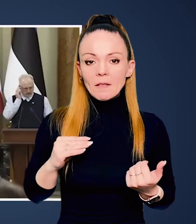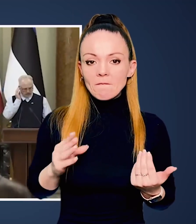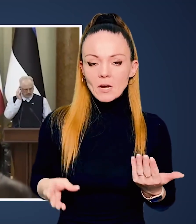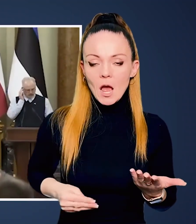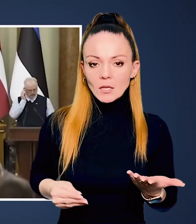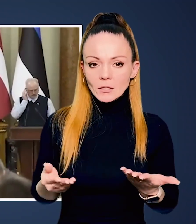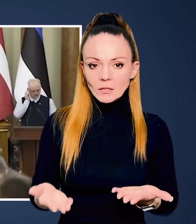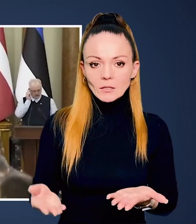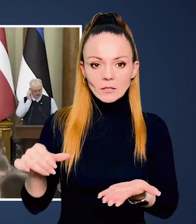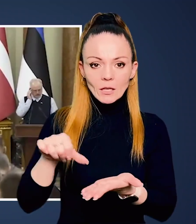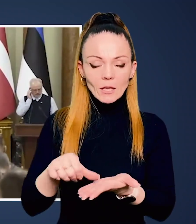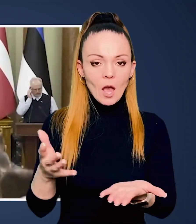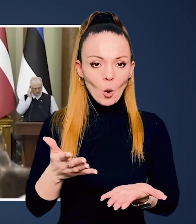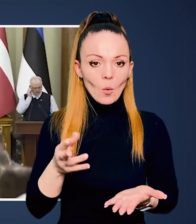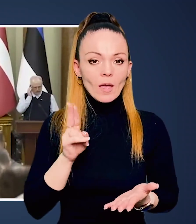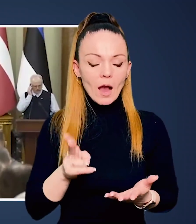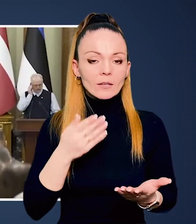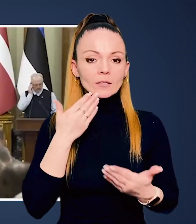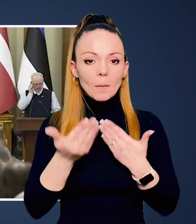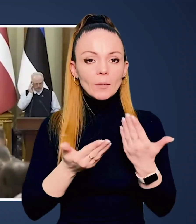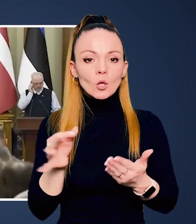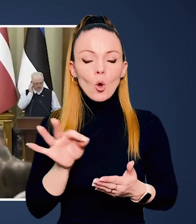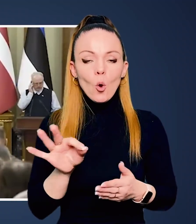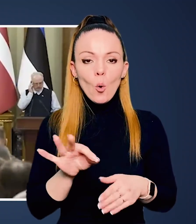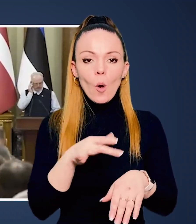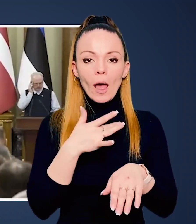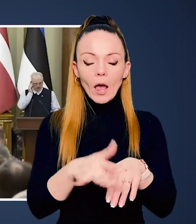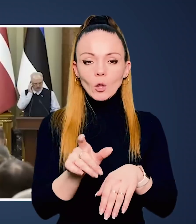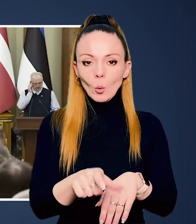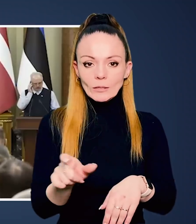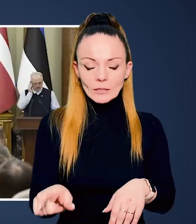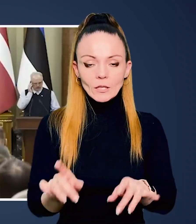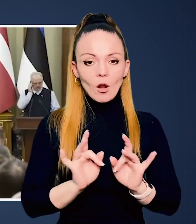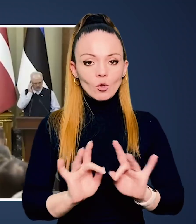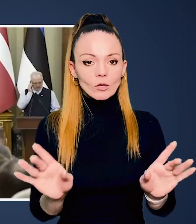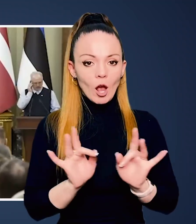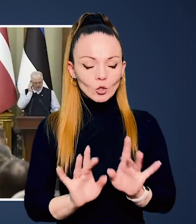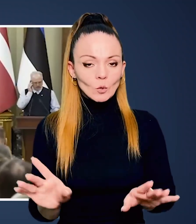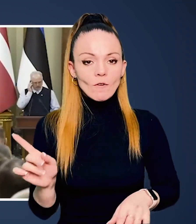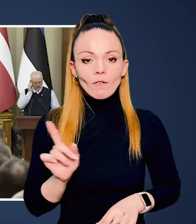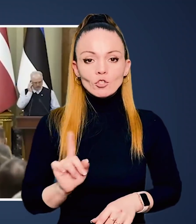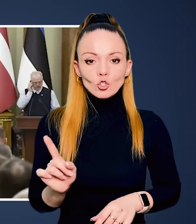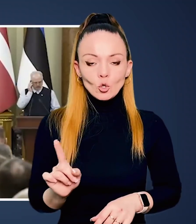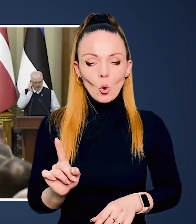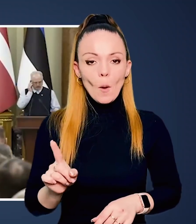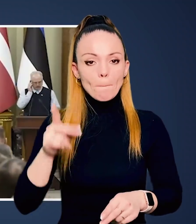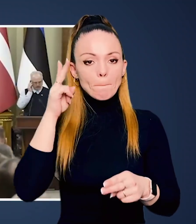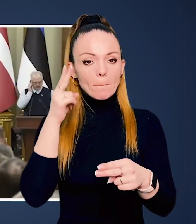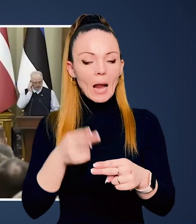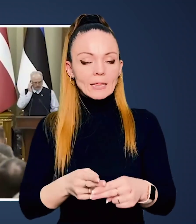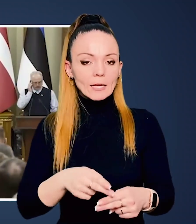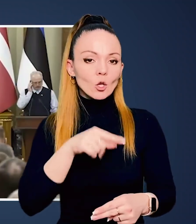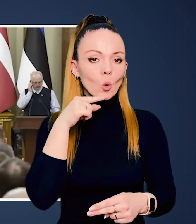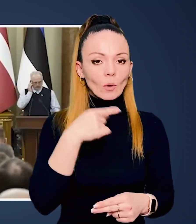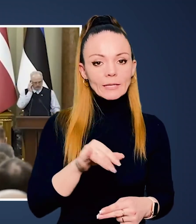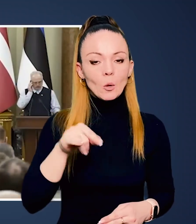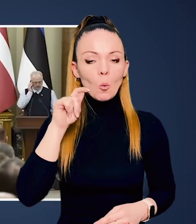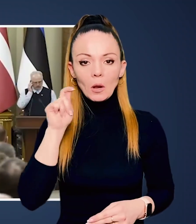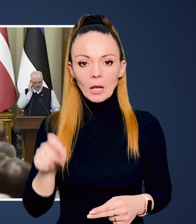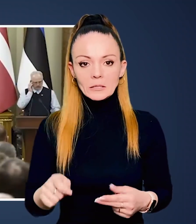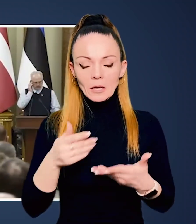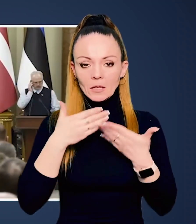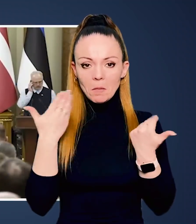президентами немає президента Франції, якого, як запитували про геноцид, розказував, що